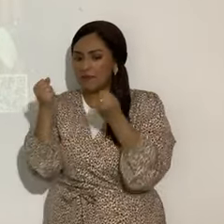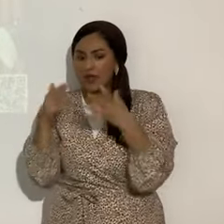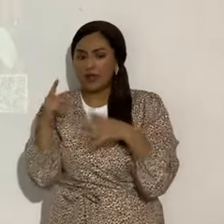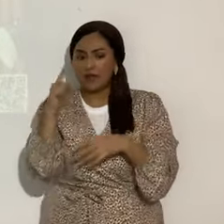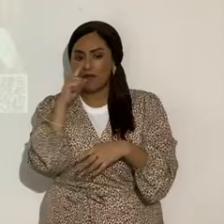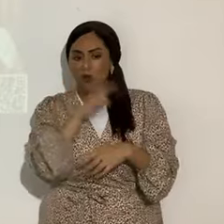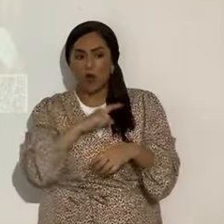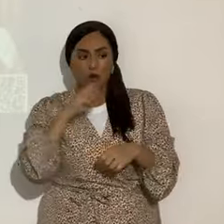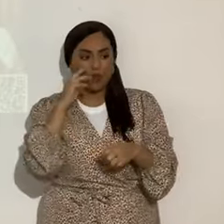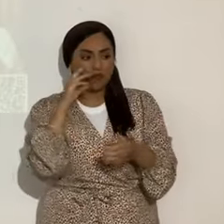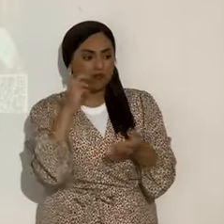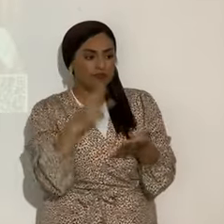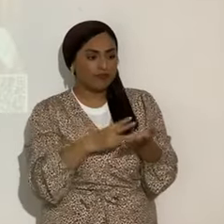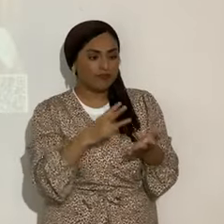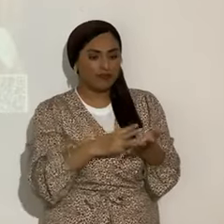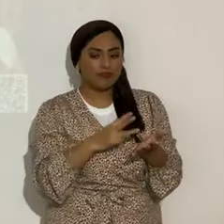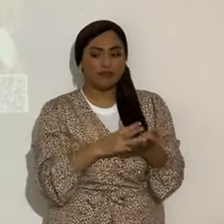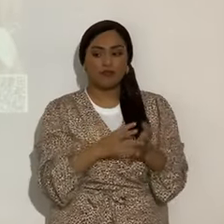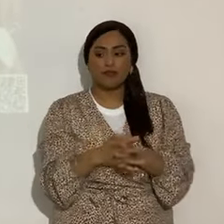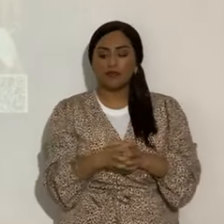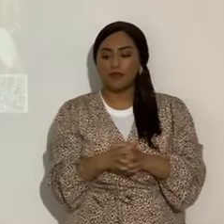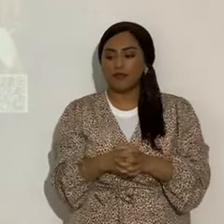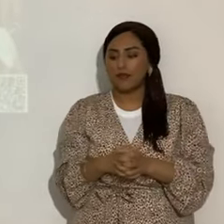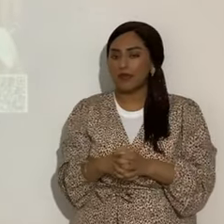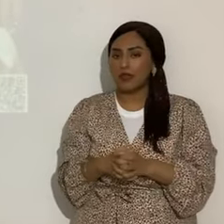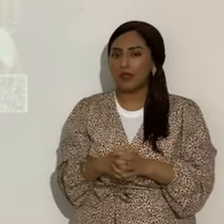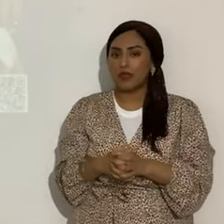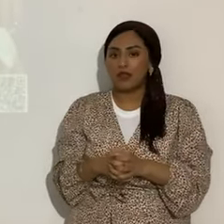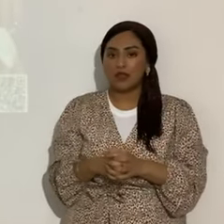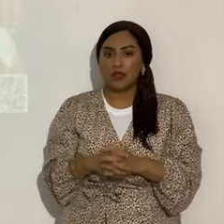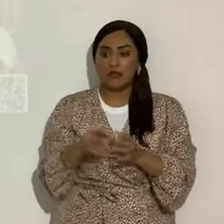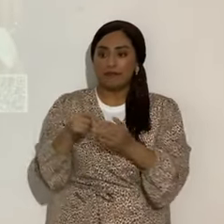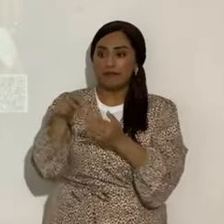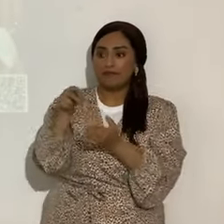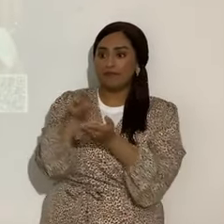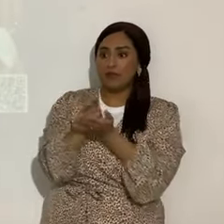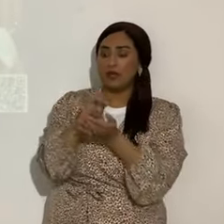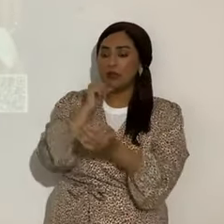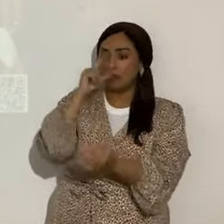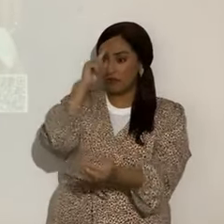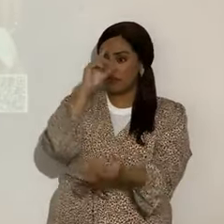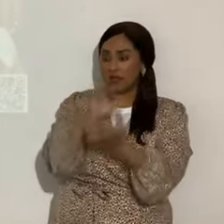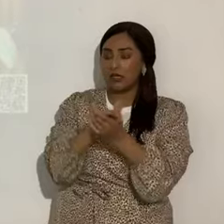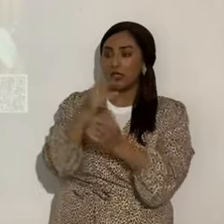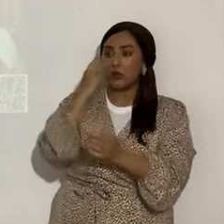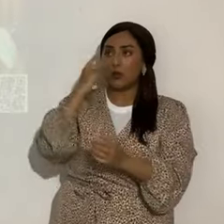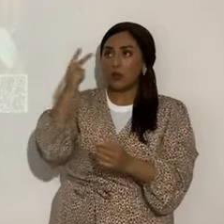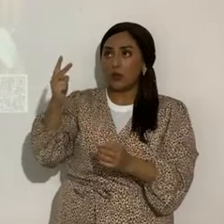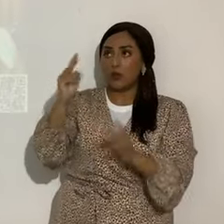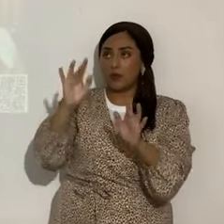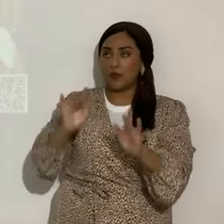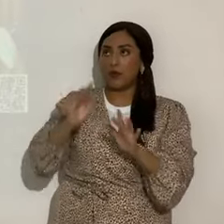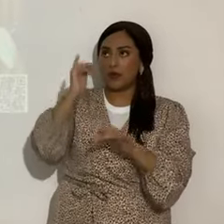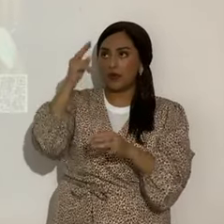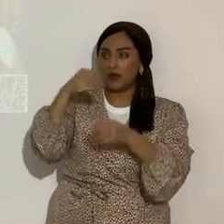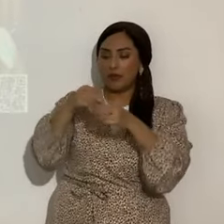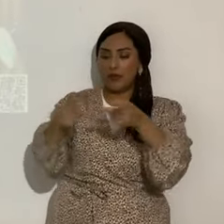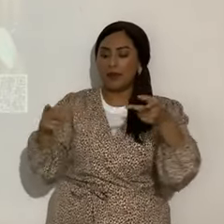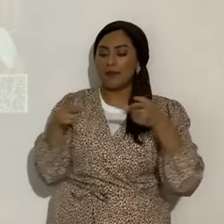mí testigos falsos y los que respiran crueldad. Hubiera yo desmayado si no creyese que veré la bondad de Yahweh en la tierra de los vivientes.